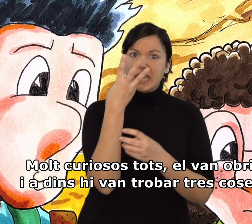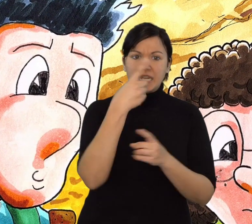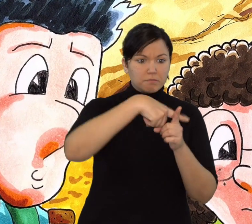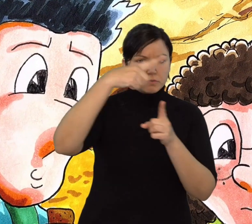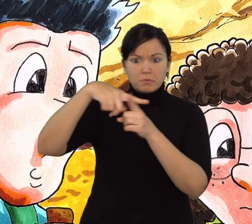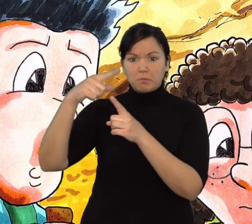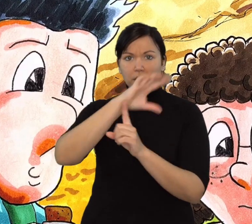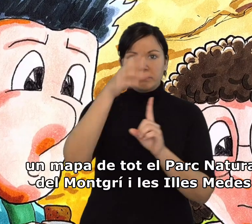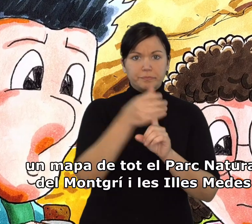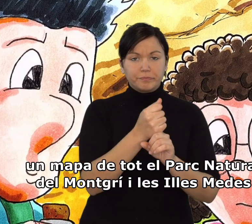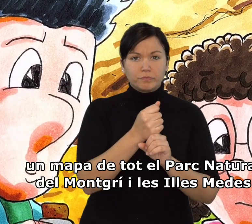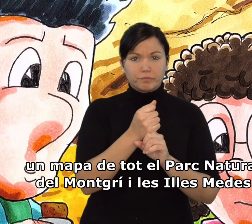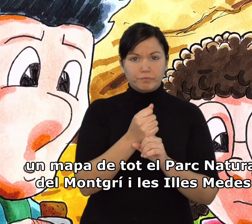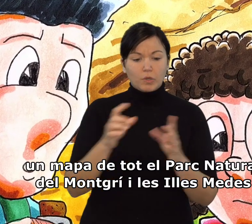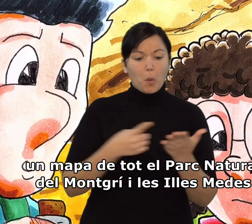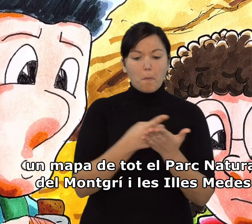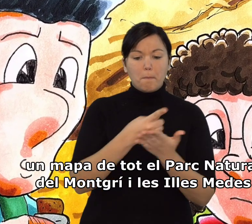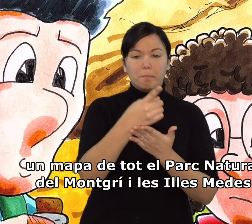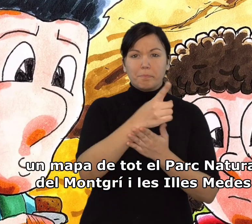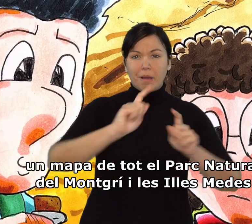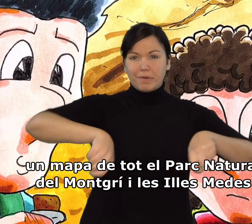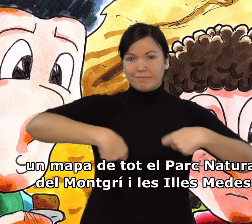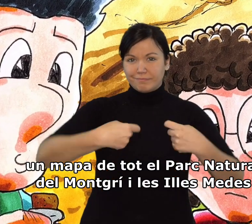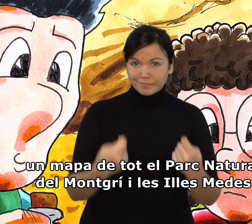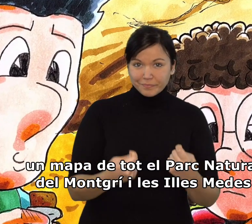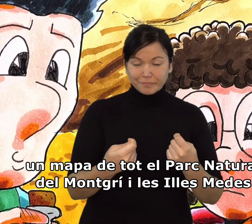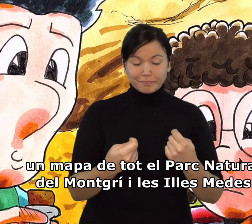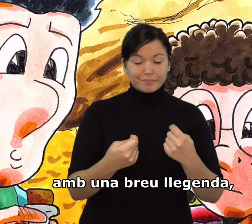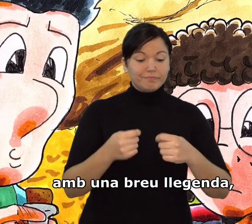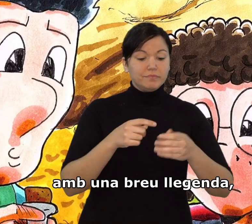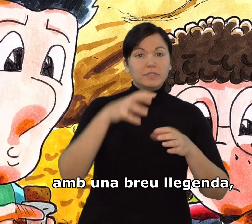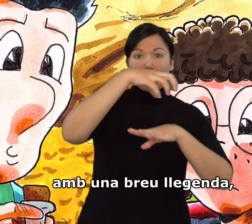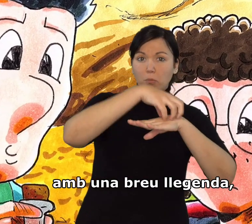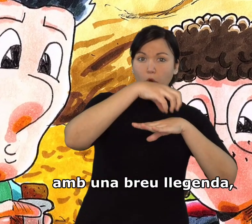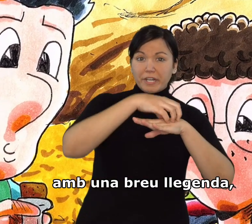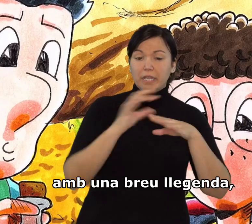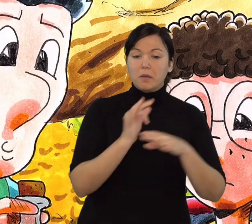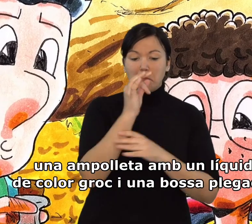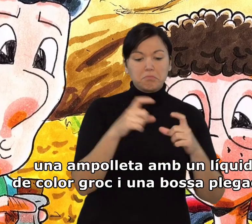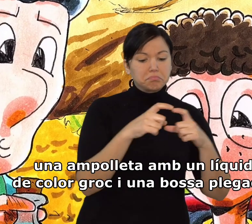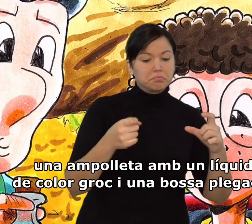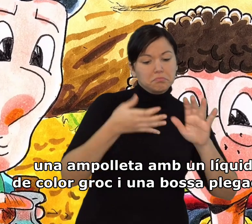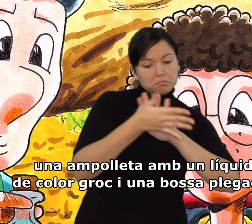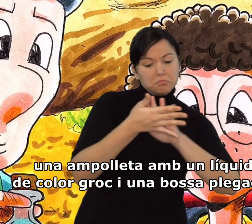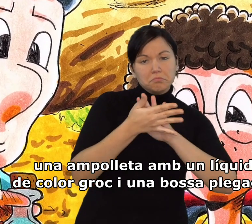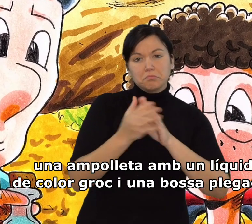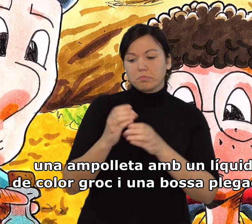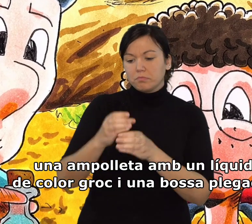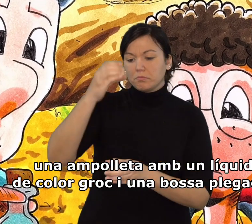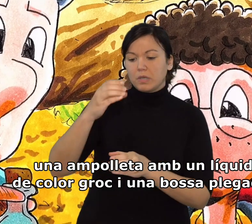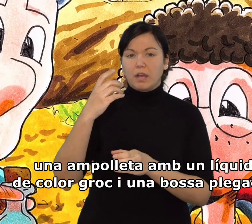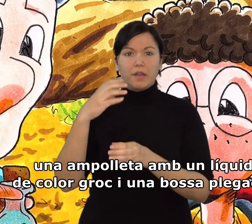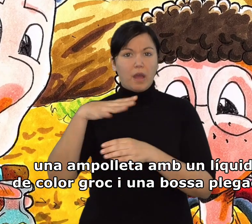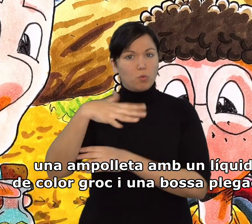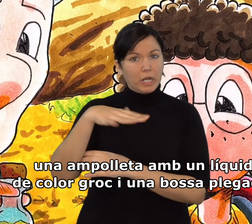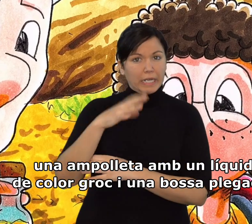coses. Un mapa de tot el parc natural del Montgrí i les Illes Medes amb una breu llegenda. Una ampolleta amb un líquid de color